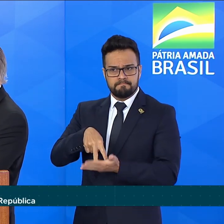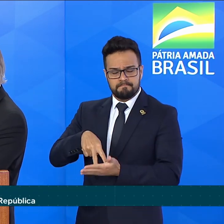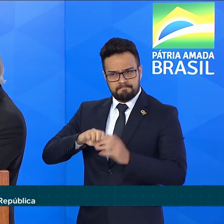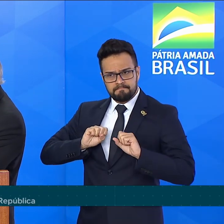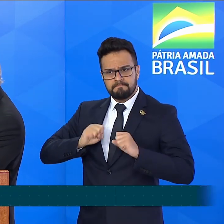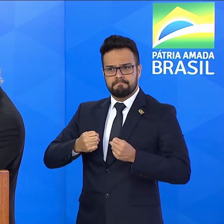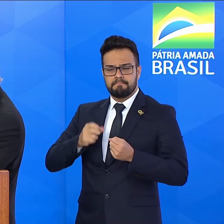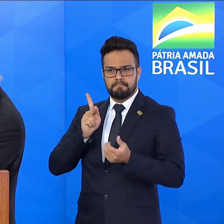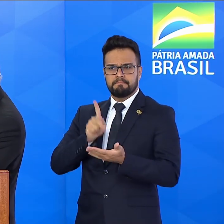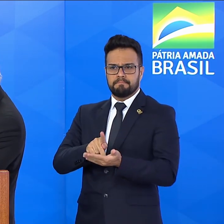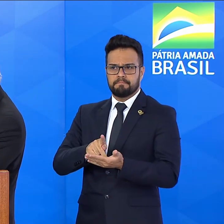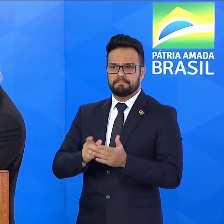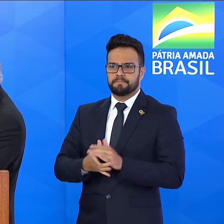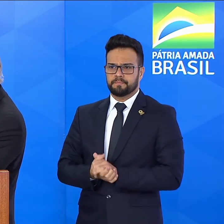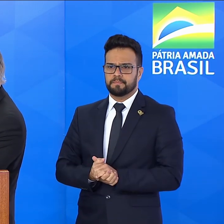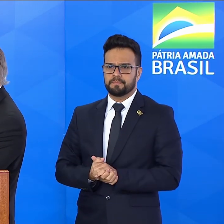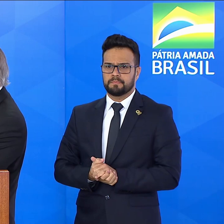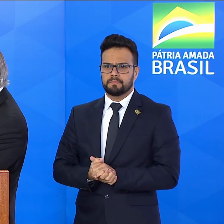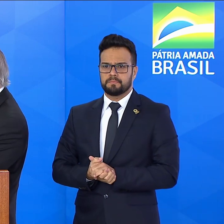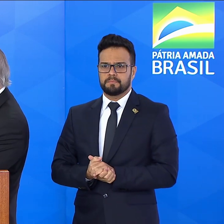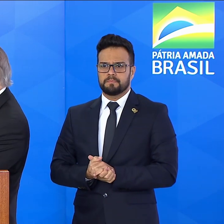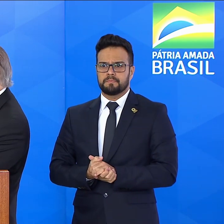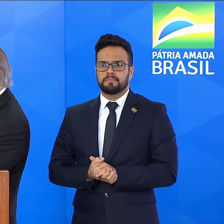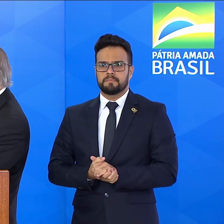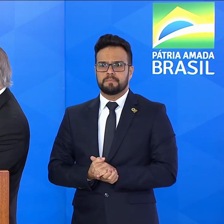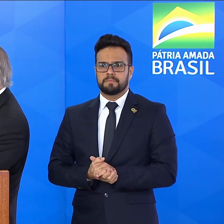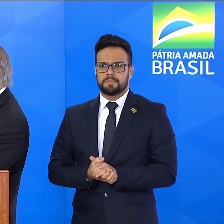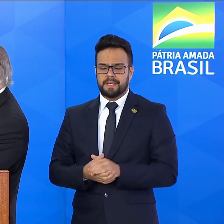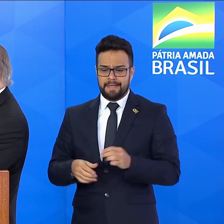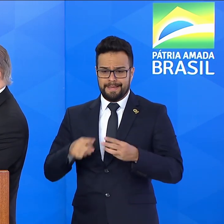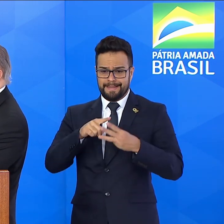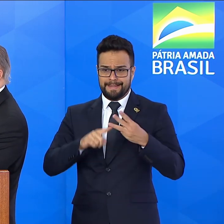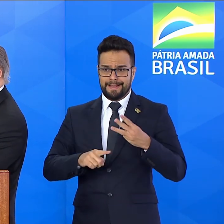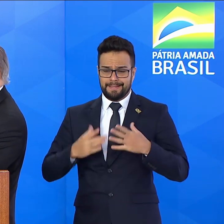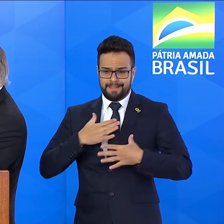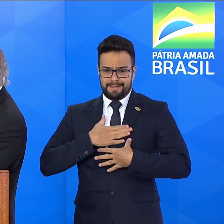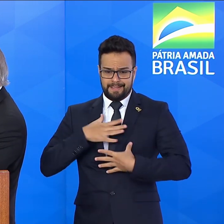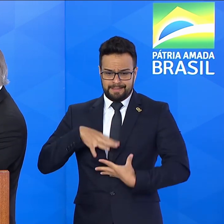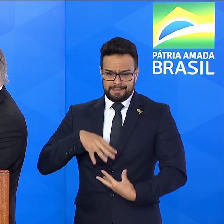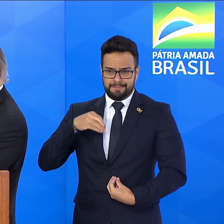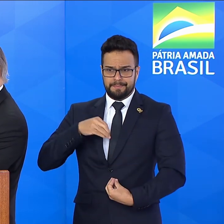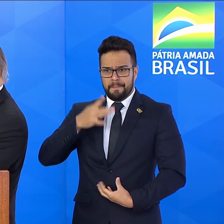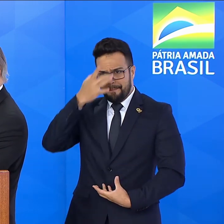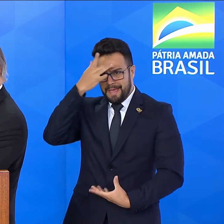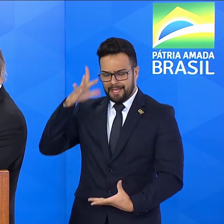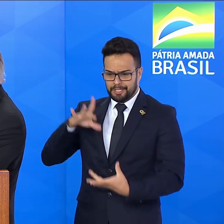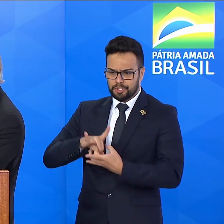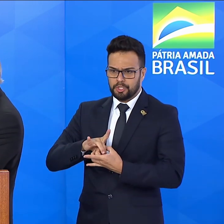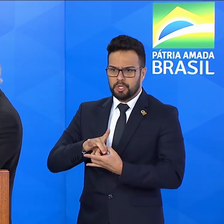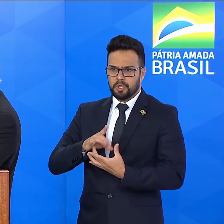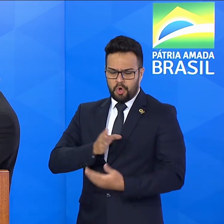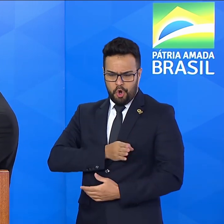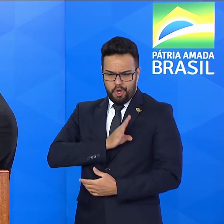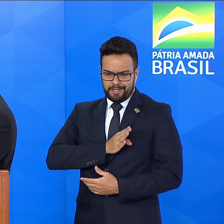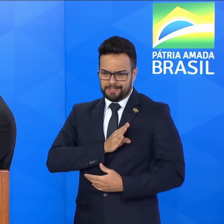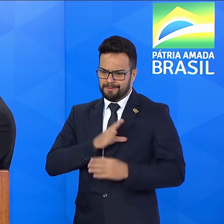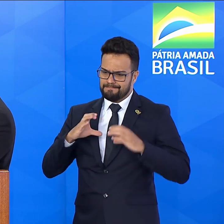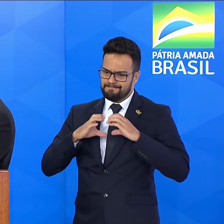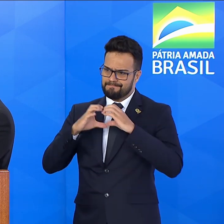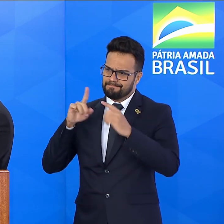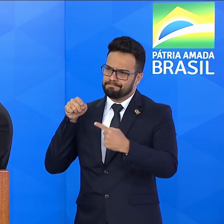de carne, osso e espírito, mente, com coração na pátria, com o Brasil